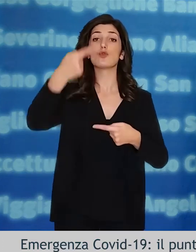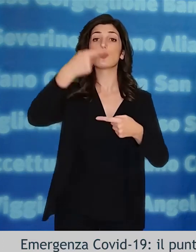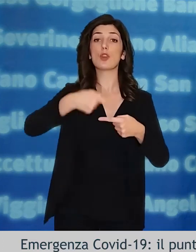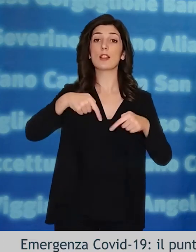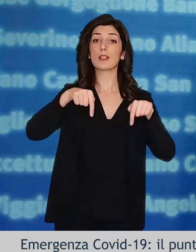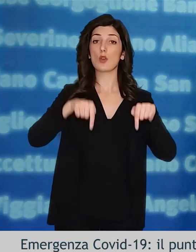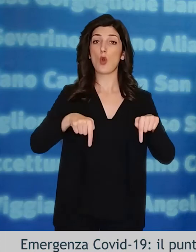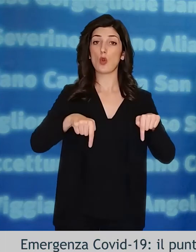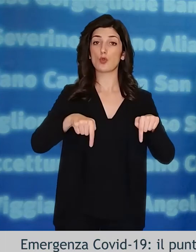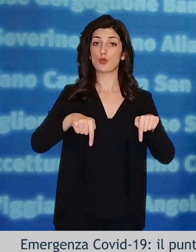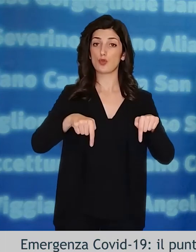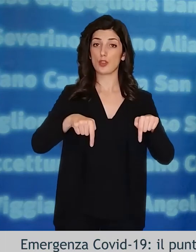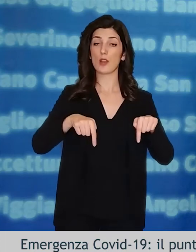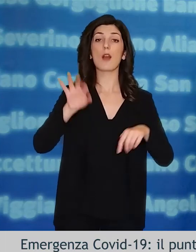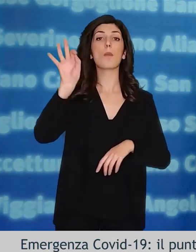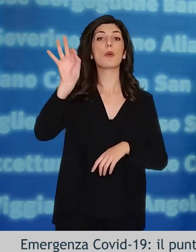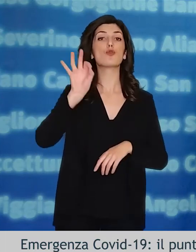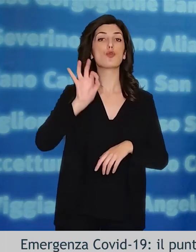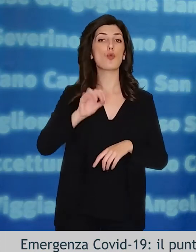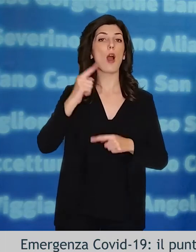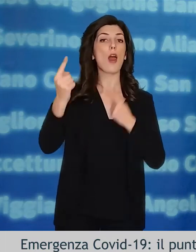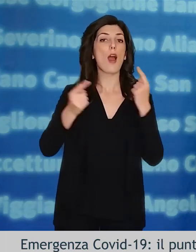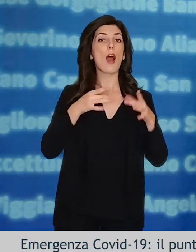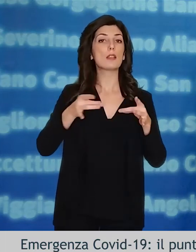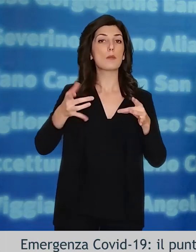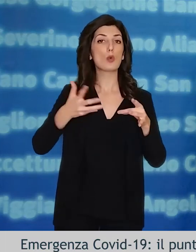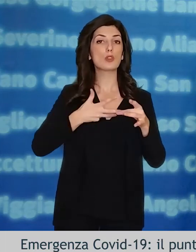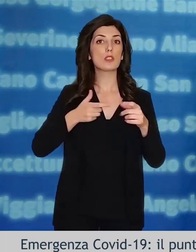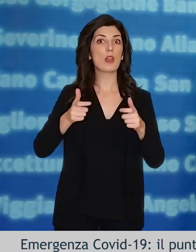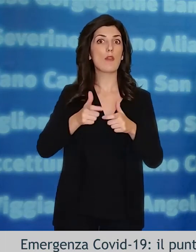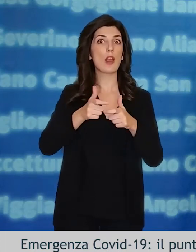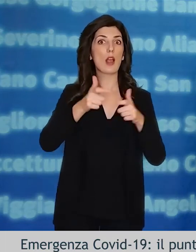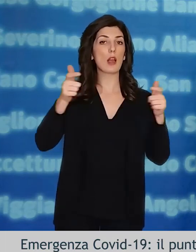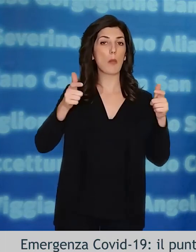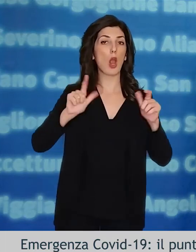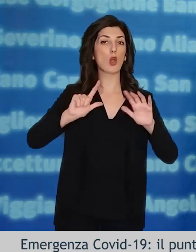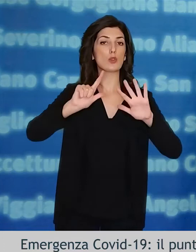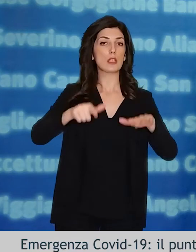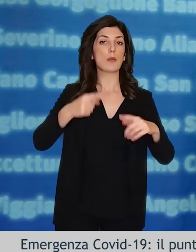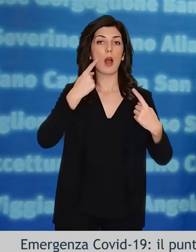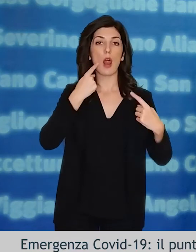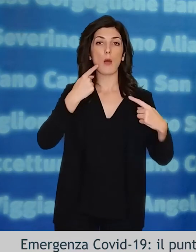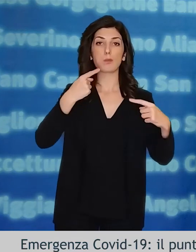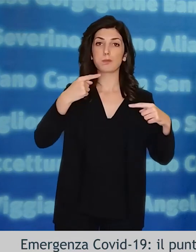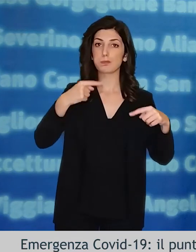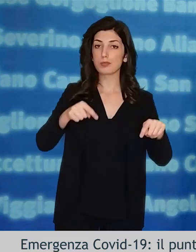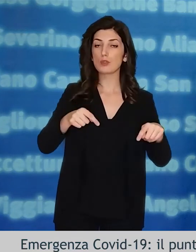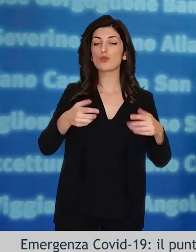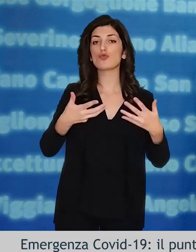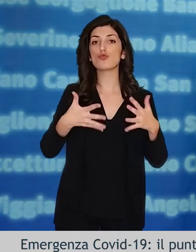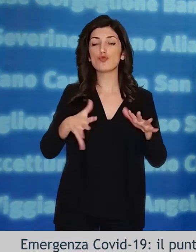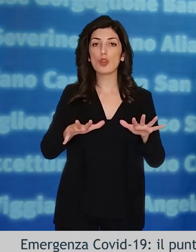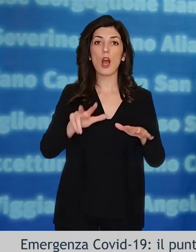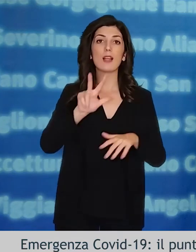numerico totale, alla data odierna la percentuale di incremento dei casi positivi nella settimana di